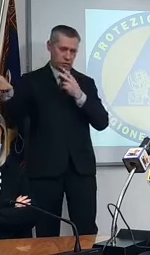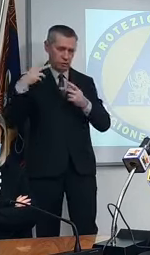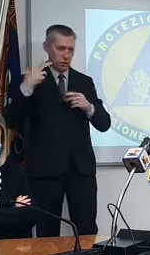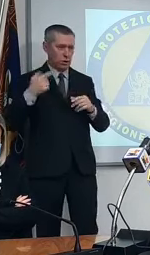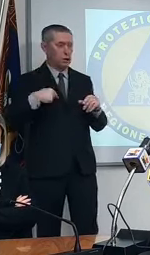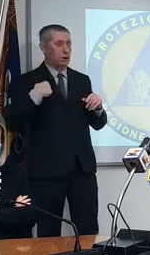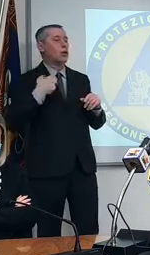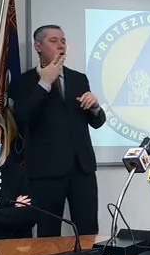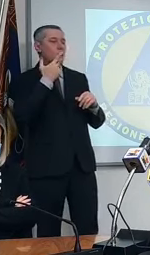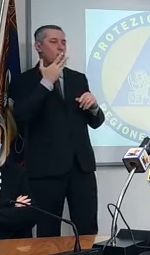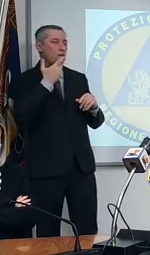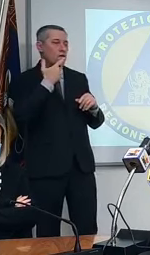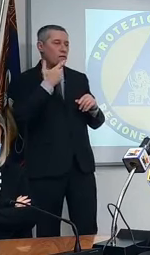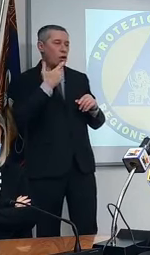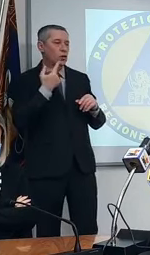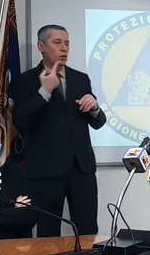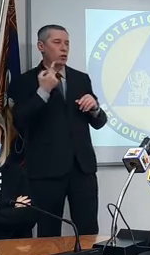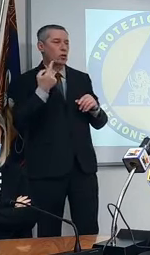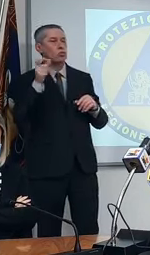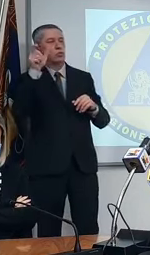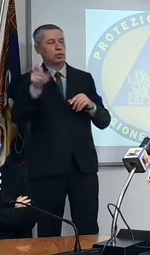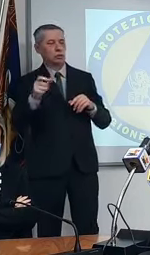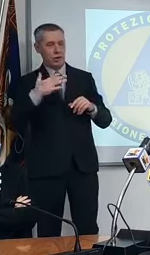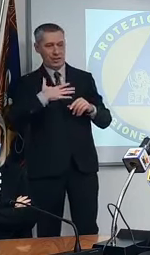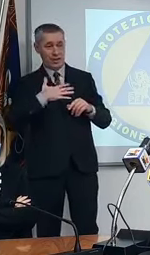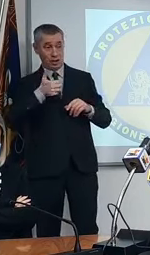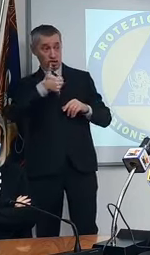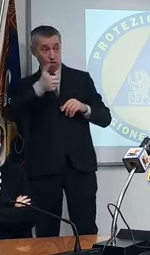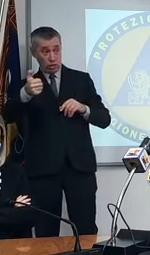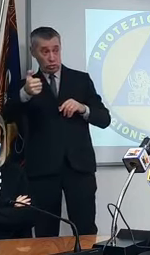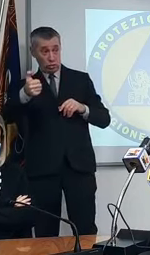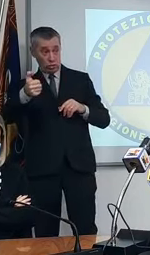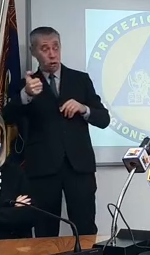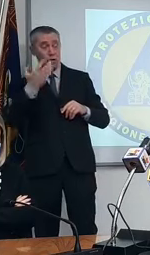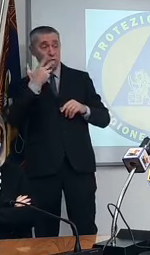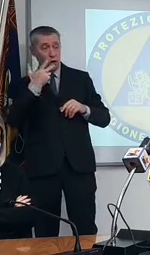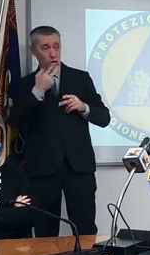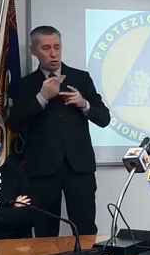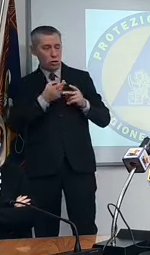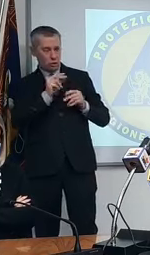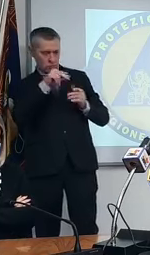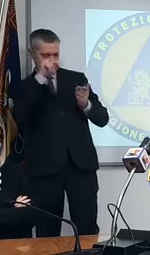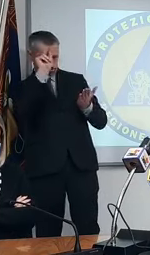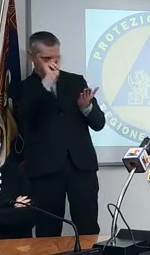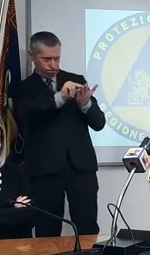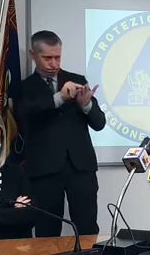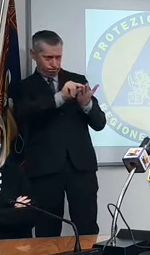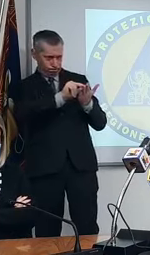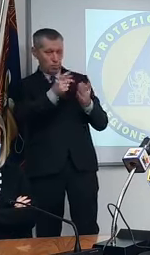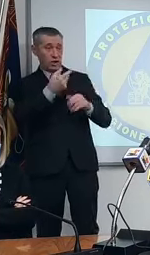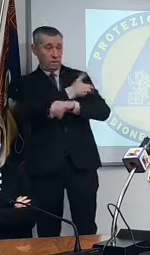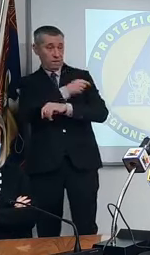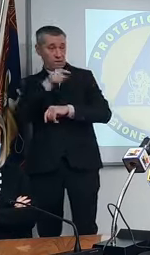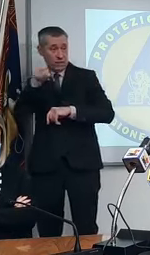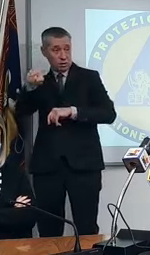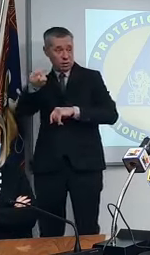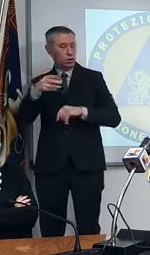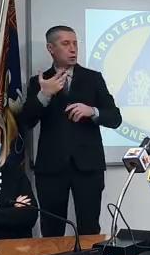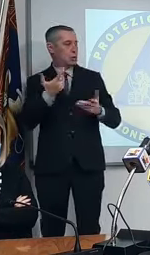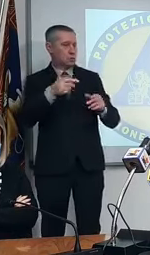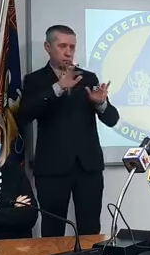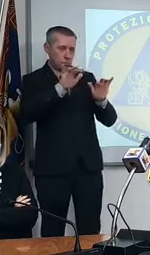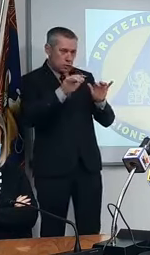di fare vaccinare questo centenario e non ci sono riuscite sono ho telefonato a tutti sono